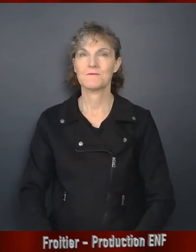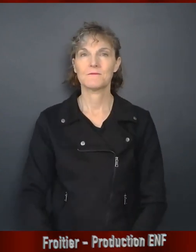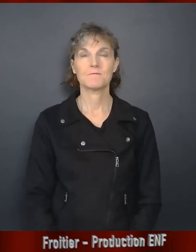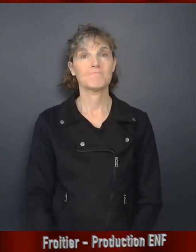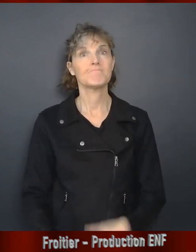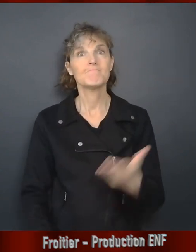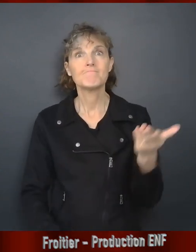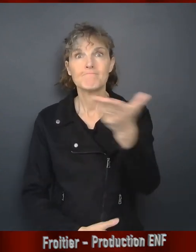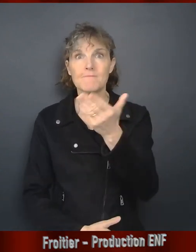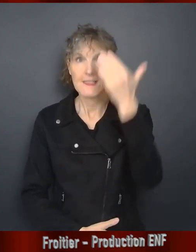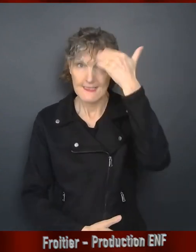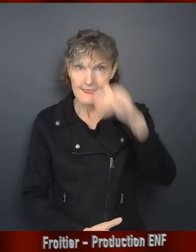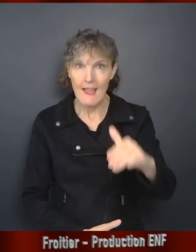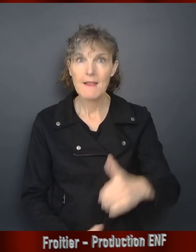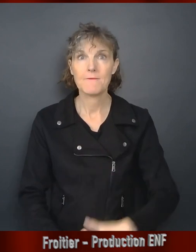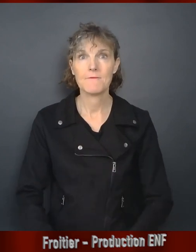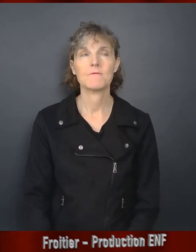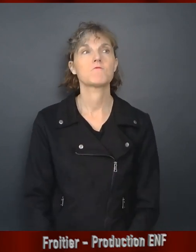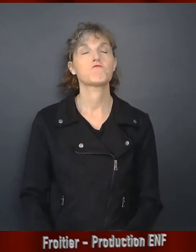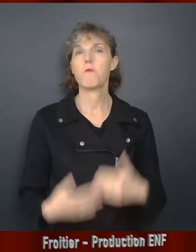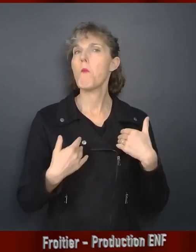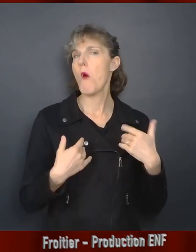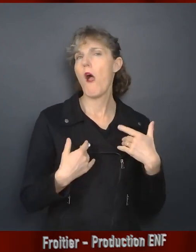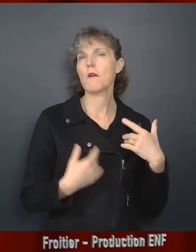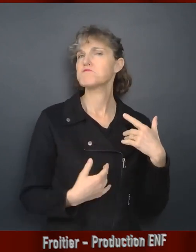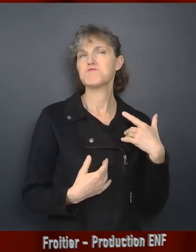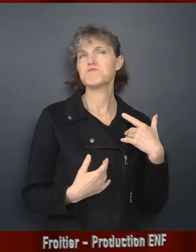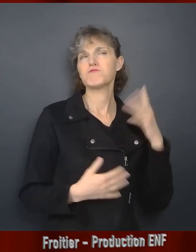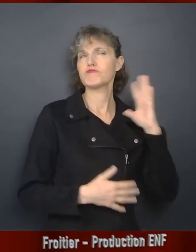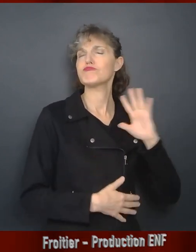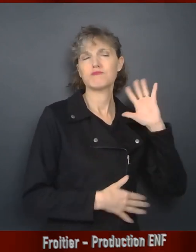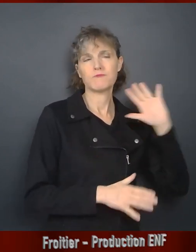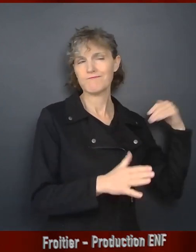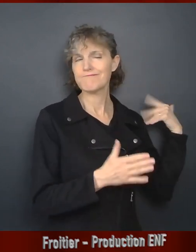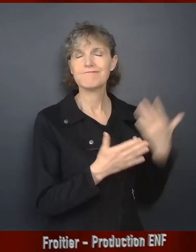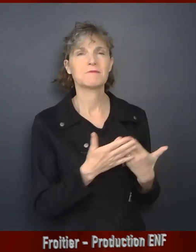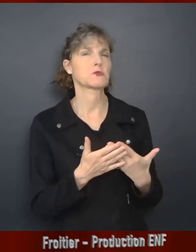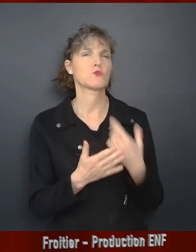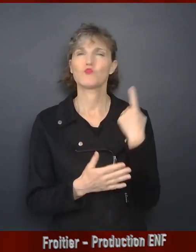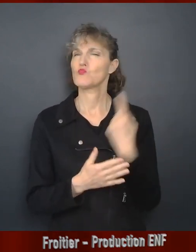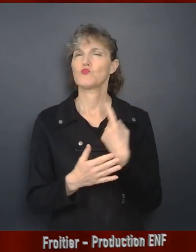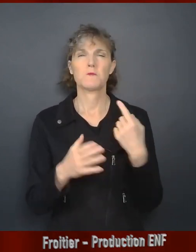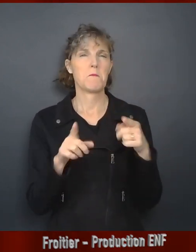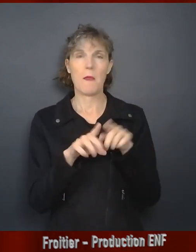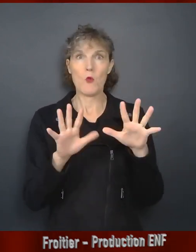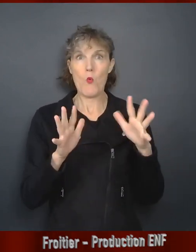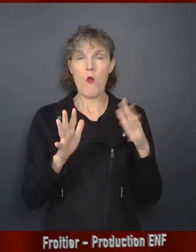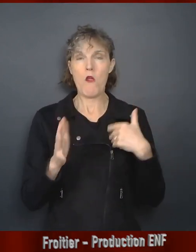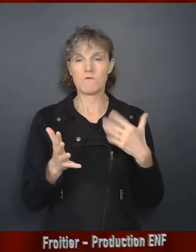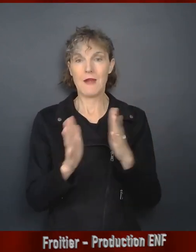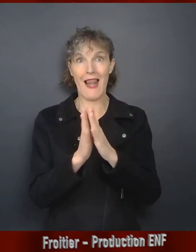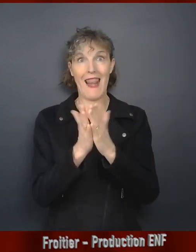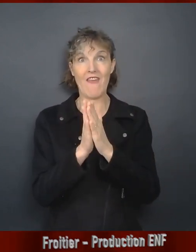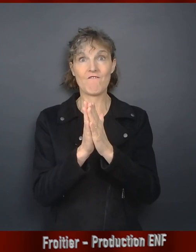Comme vous le savez, j'ai toujours été un livre ouvert, mais jusqu'à maintenant,